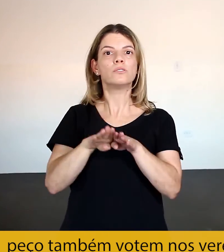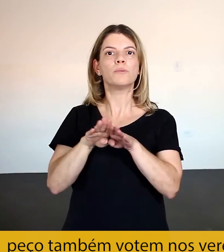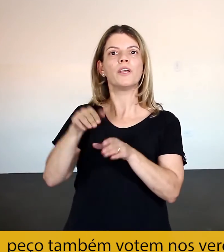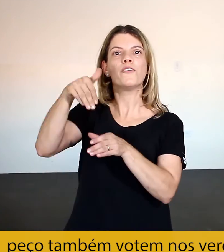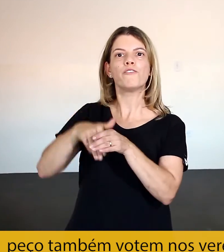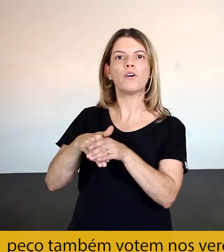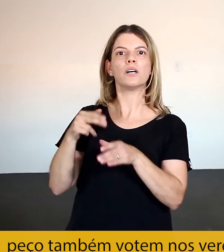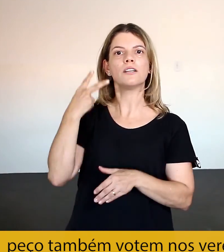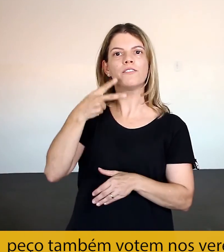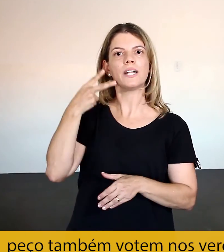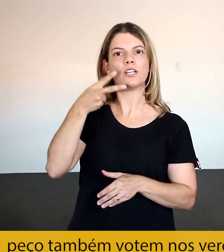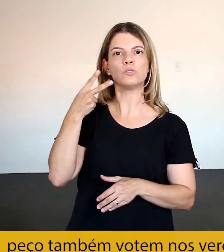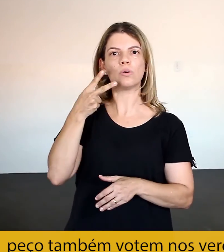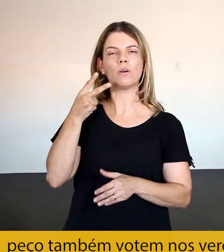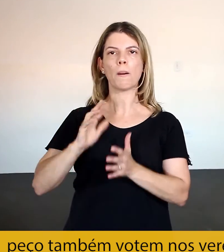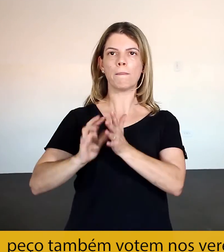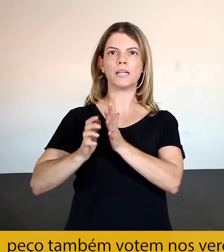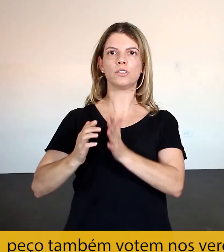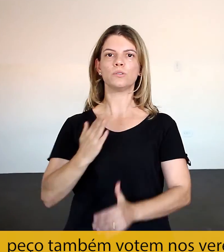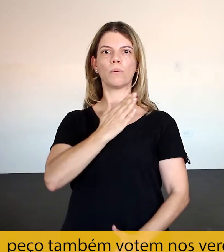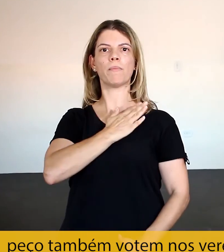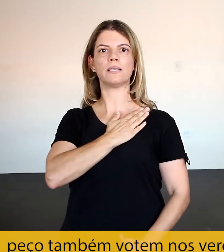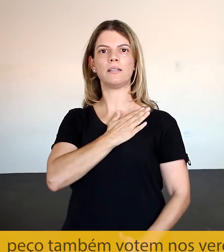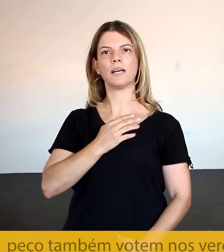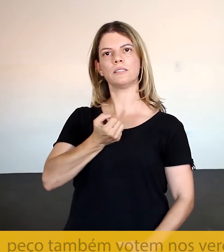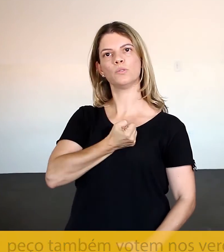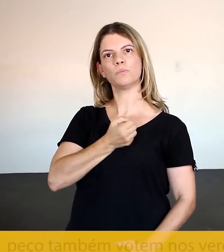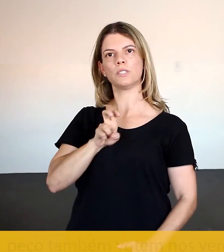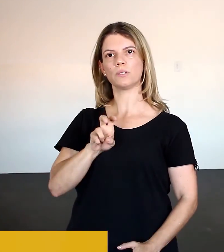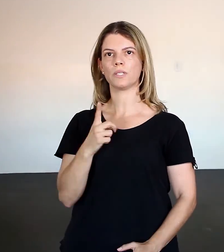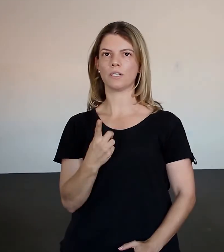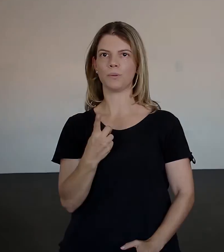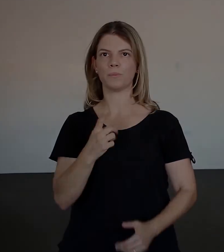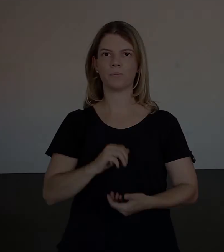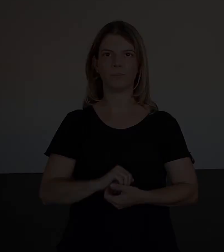também, vote nos vereadores do Partido Patriota 51.